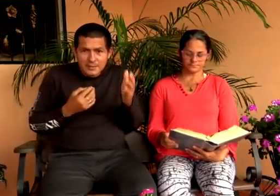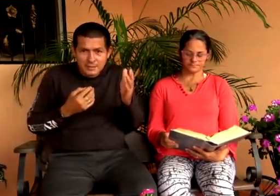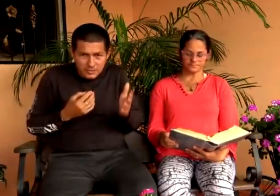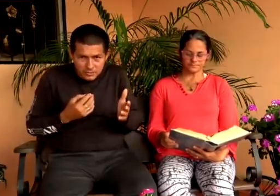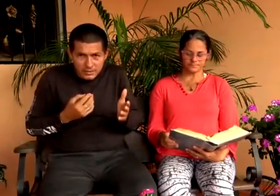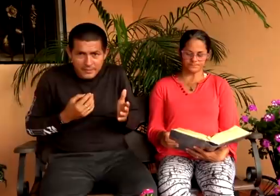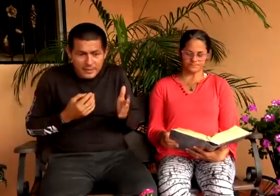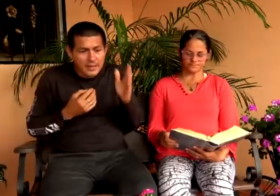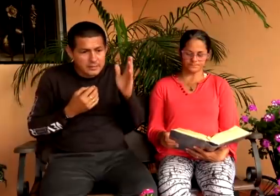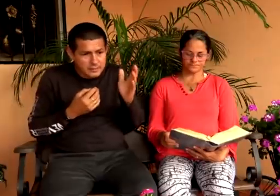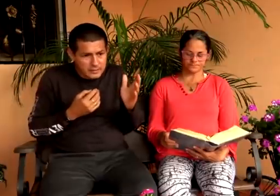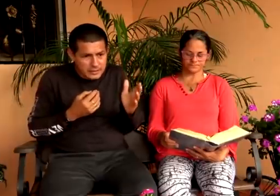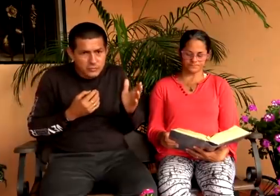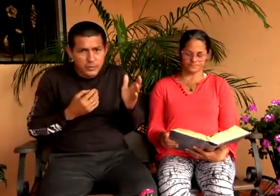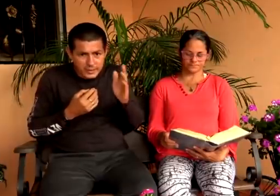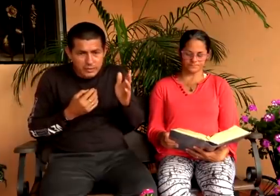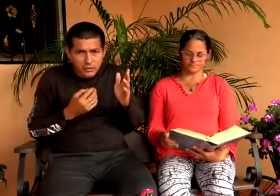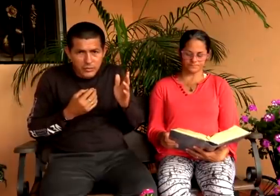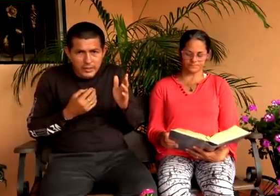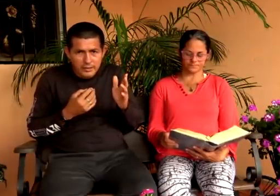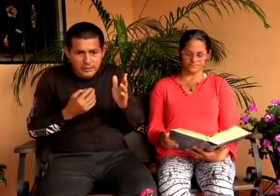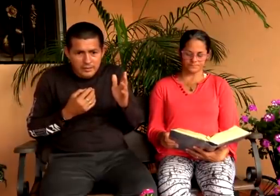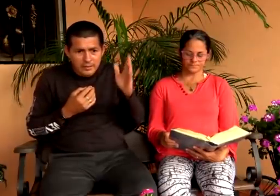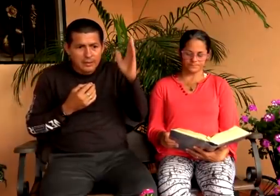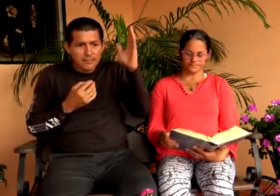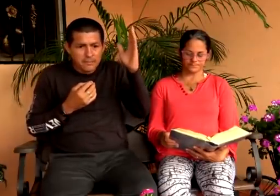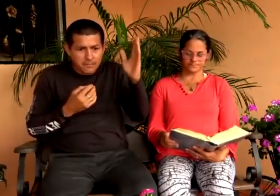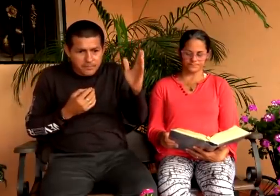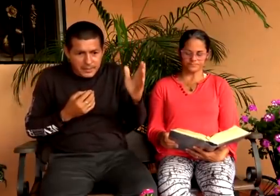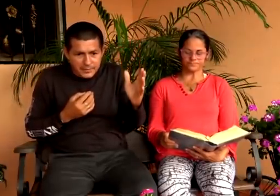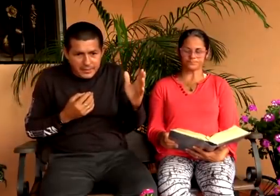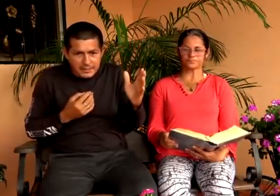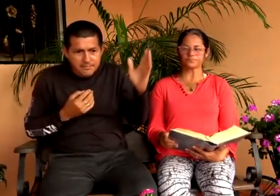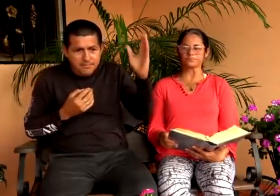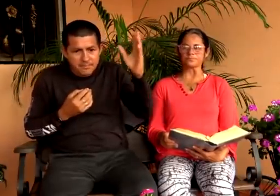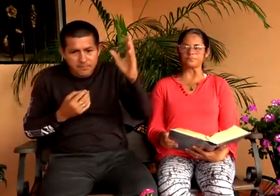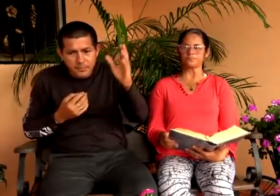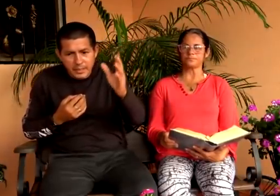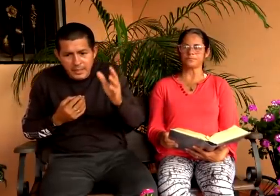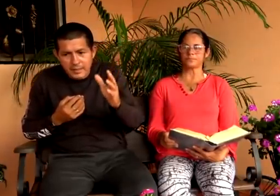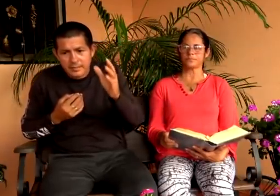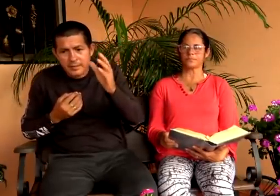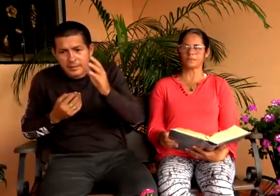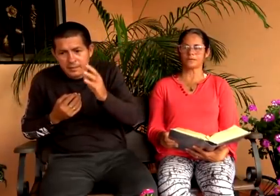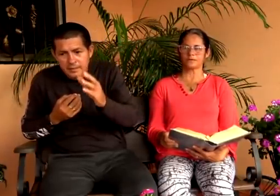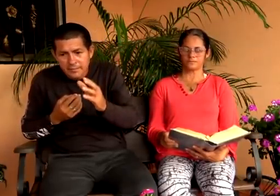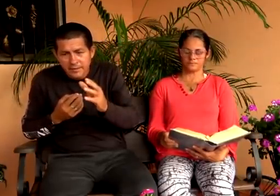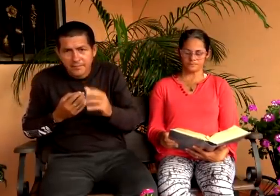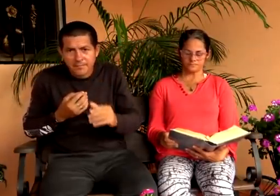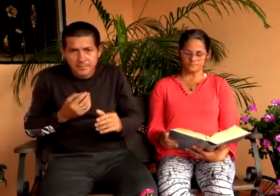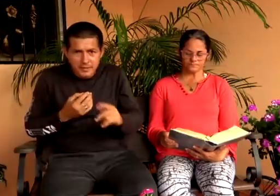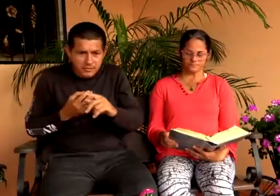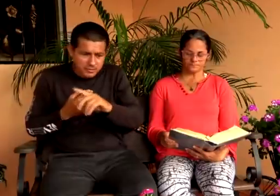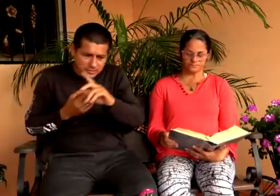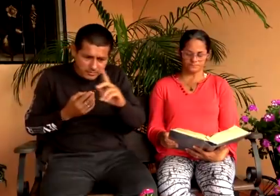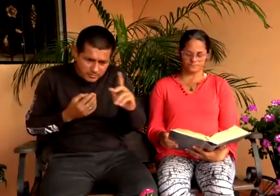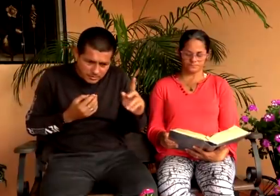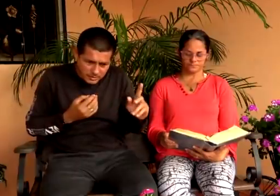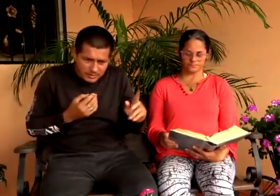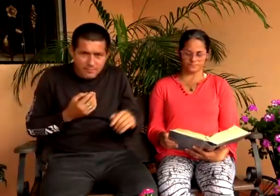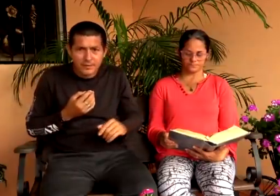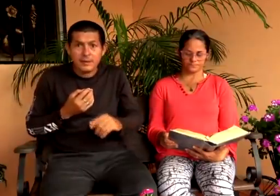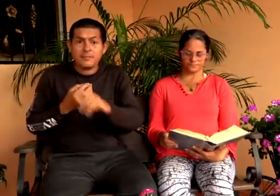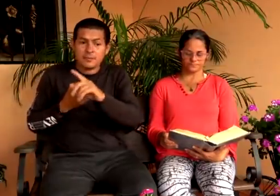realmente hijos de Abraham, actuarían como él. Abraham, padre en la fe. Ellos